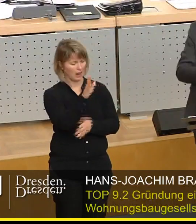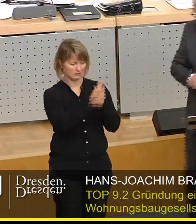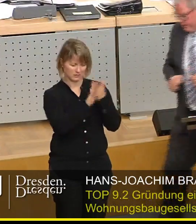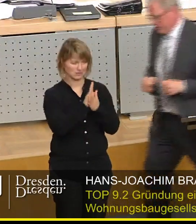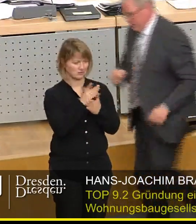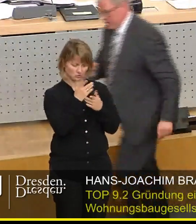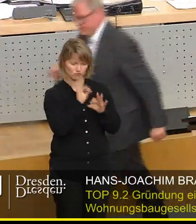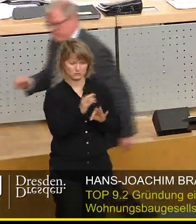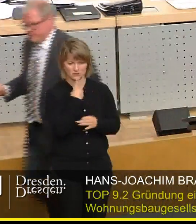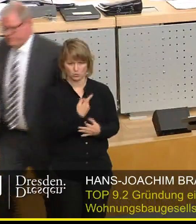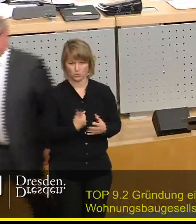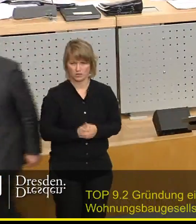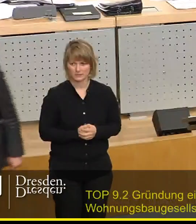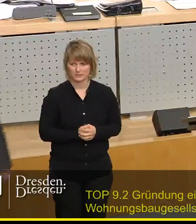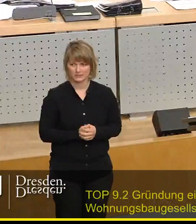dargelegt Dankeschön